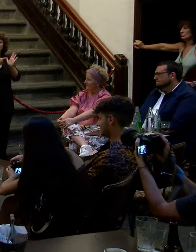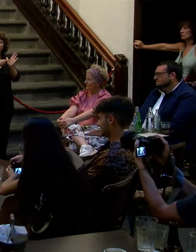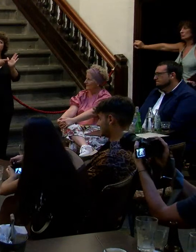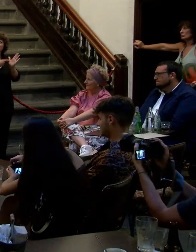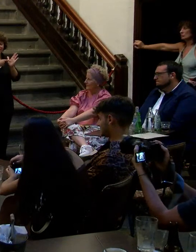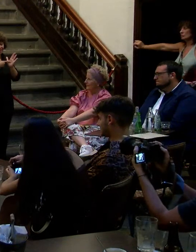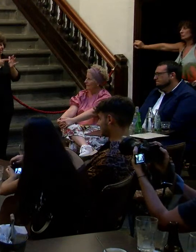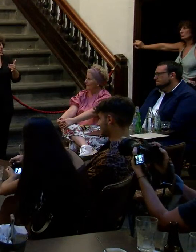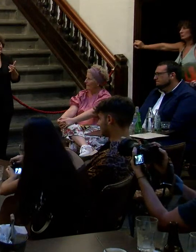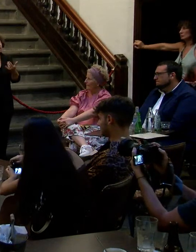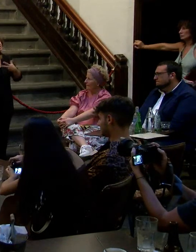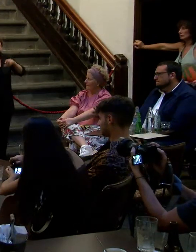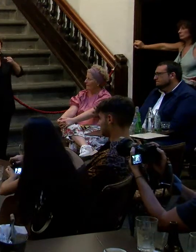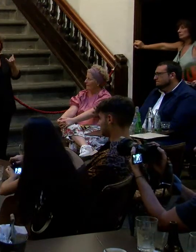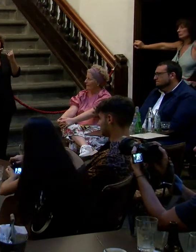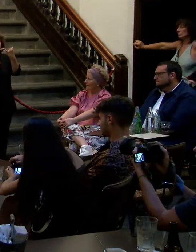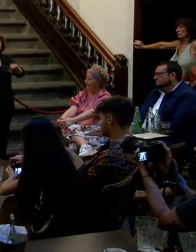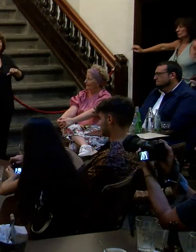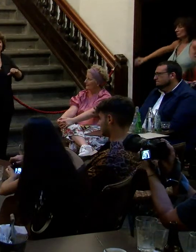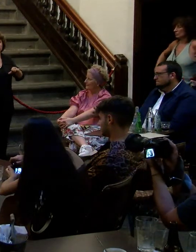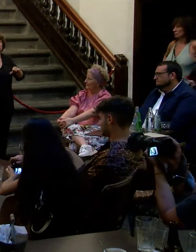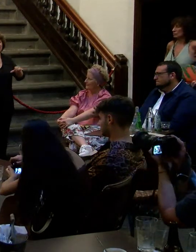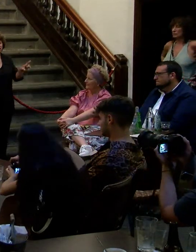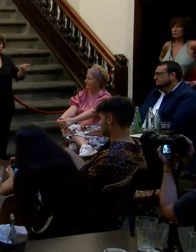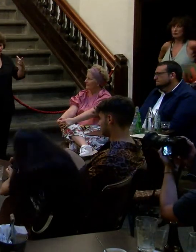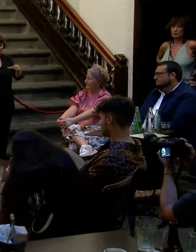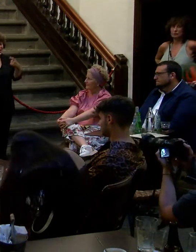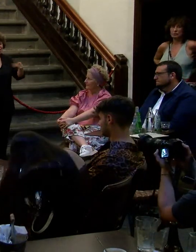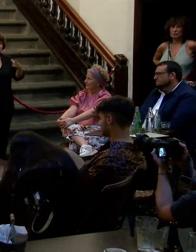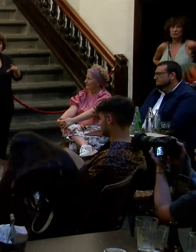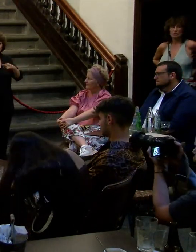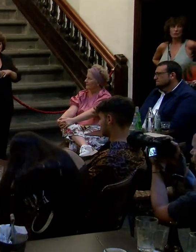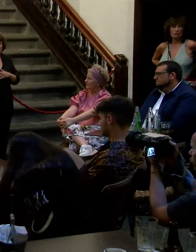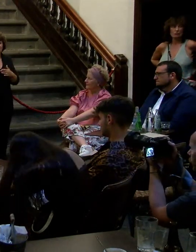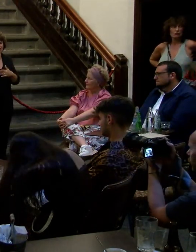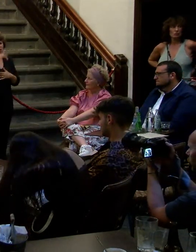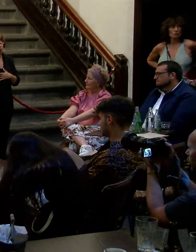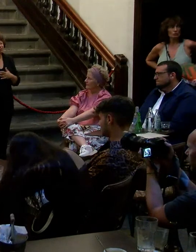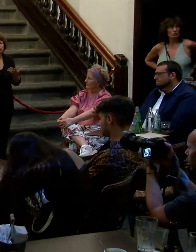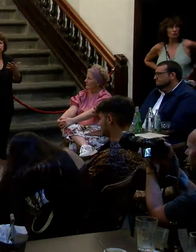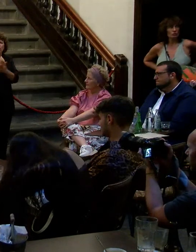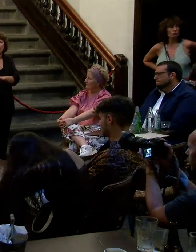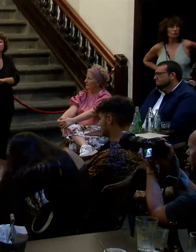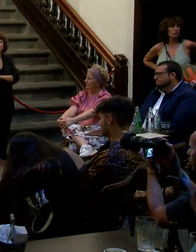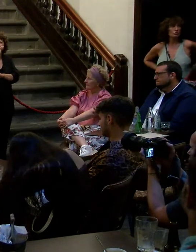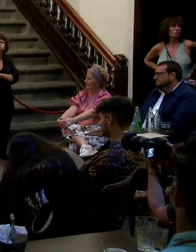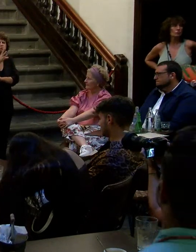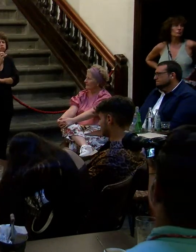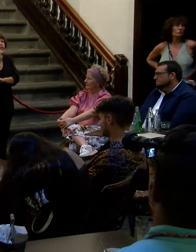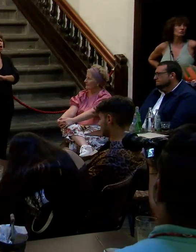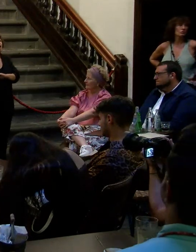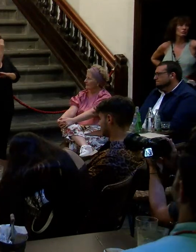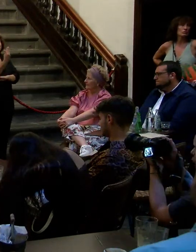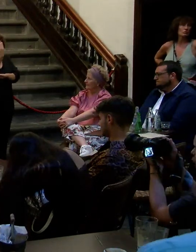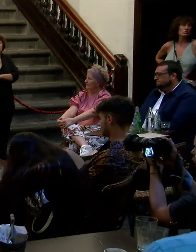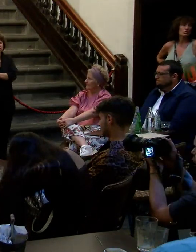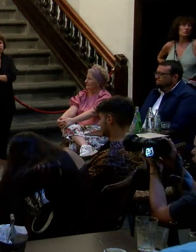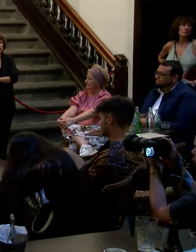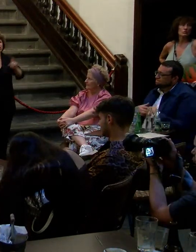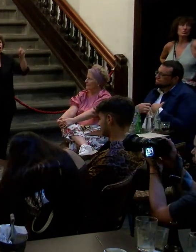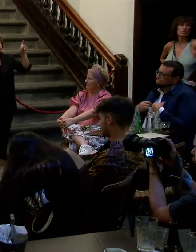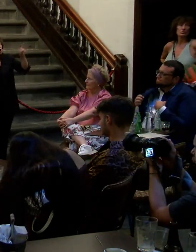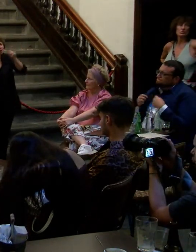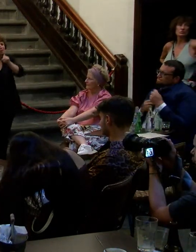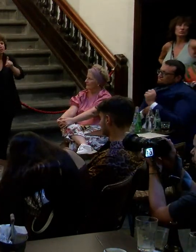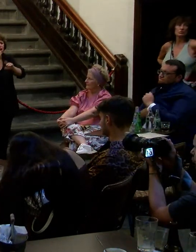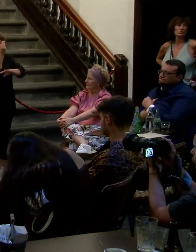el próximo sábado pero realmente todos esos eventos todas esas exposiciones esa formación ese conjunto